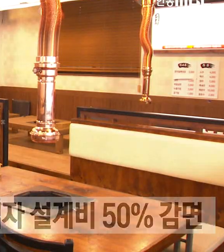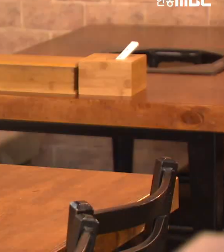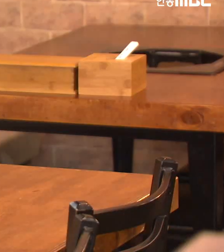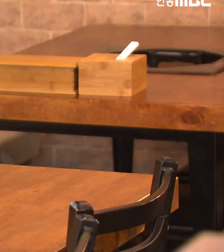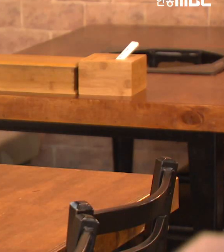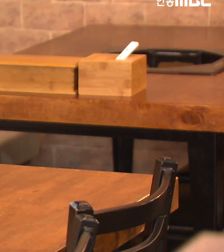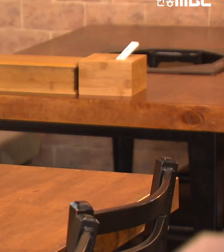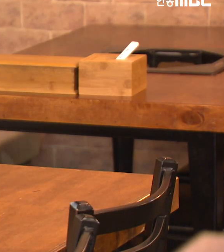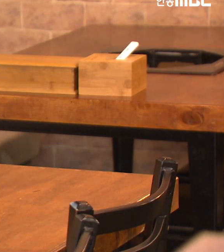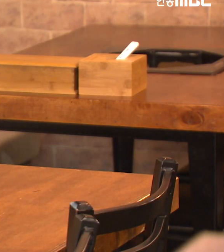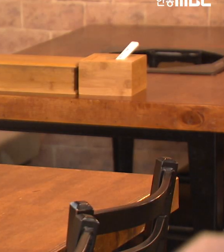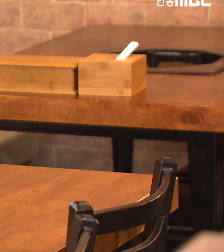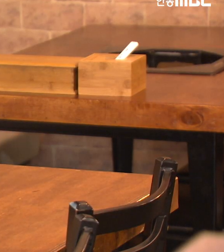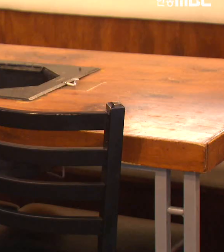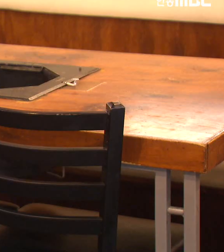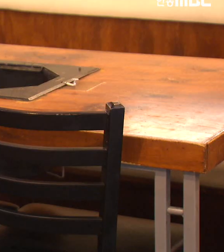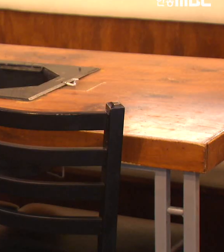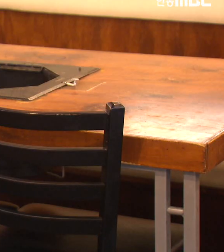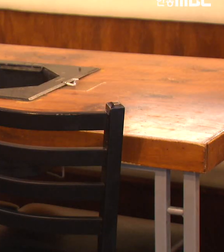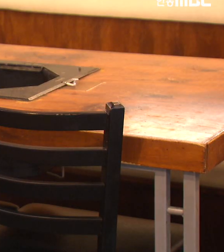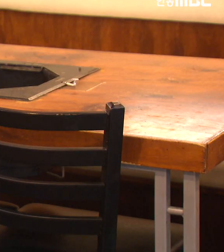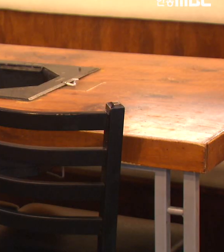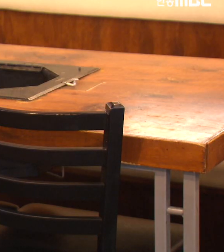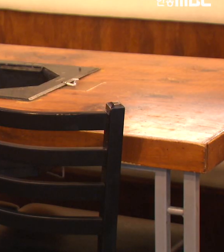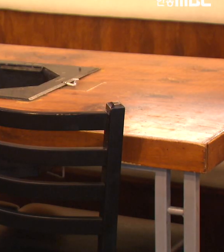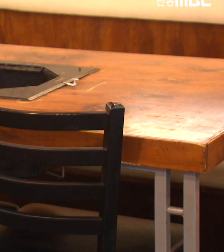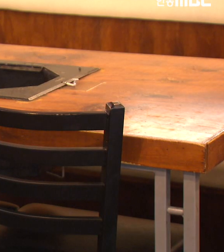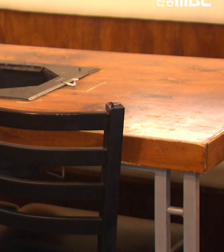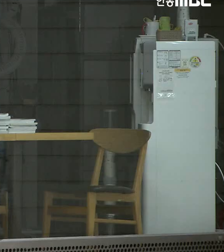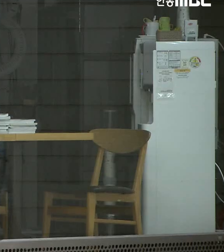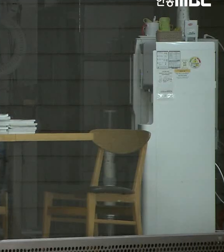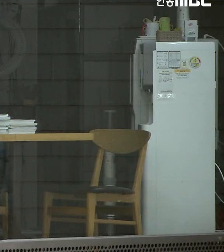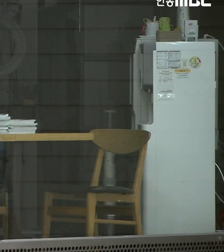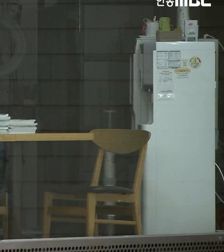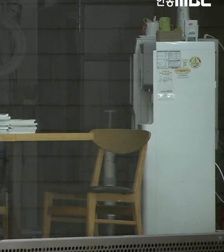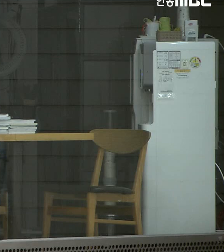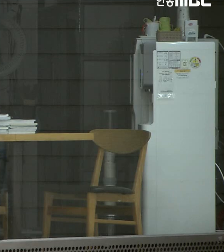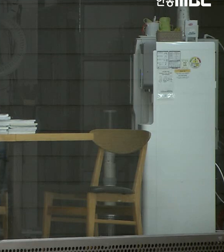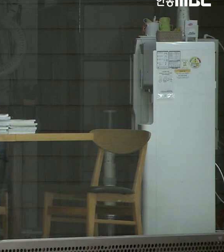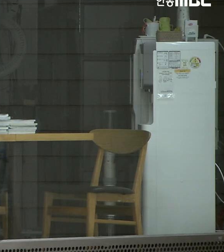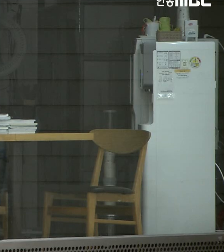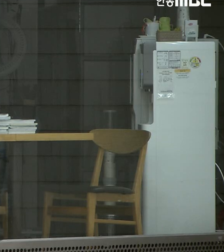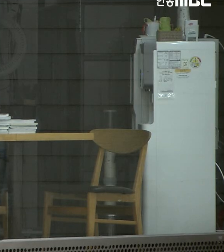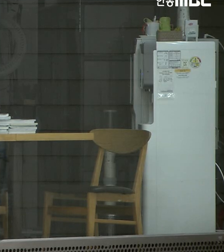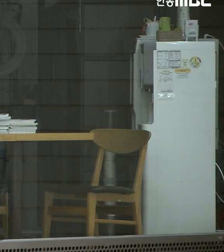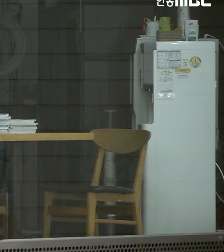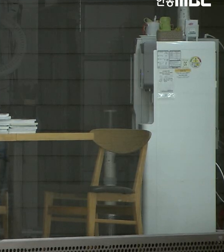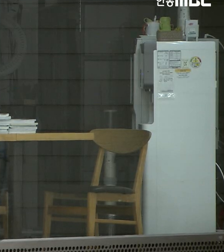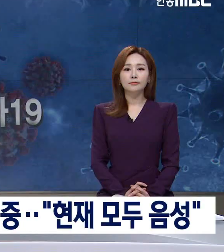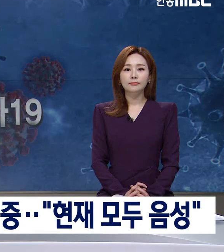경상북도는 설계비 감면에 참여하는 건축사들에게 인센티브를 부여해 참여를 확대하기로 했습니다.